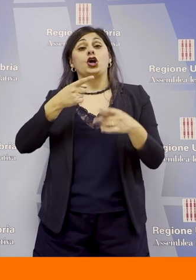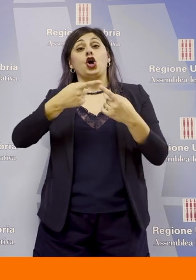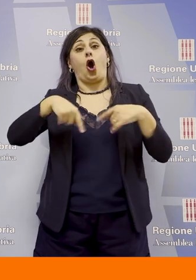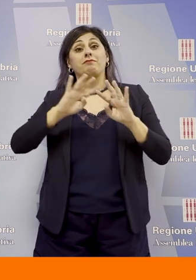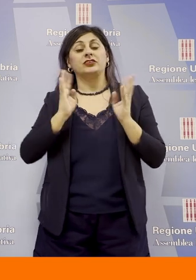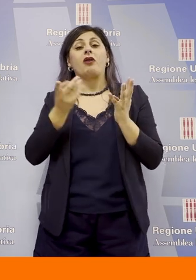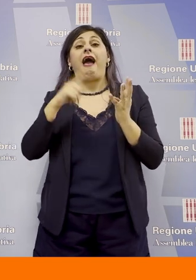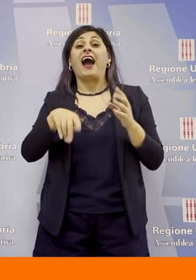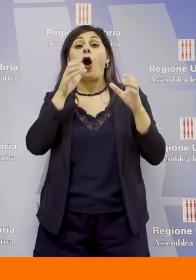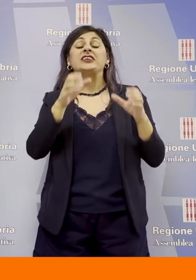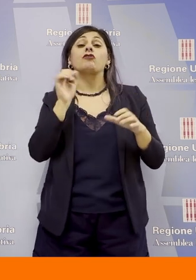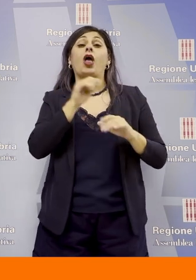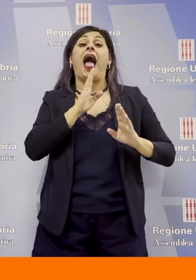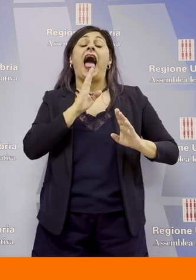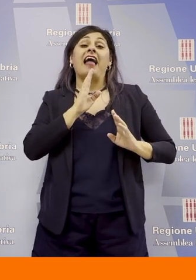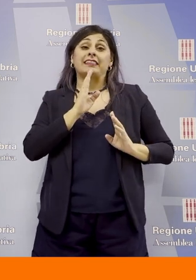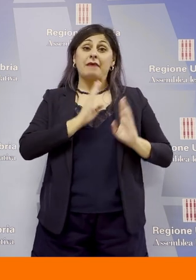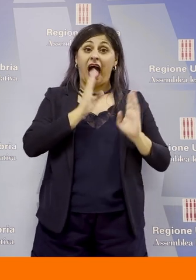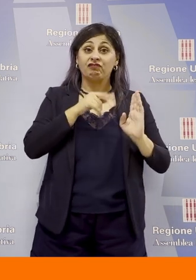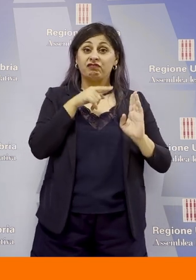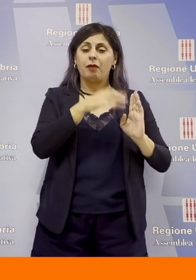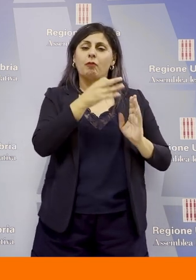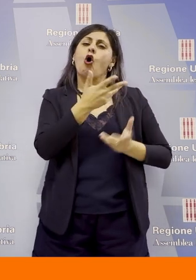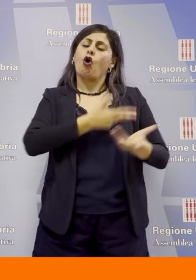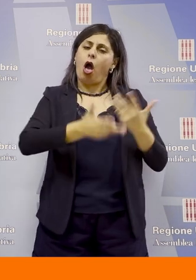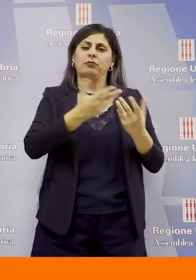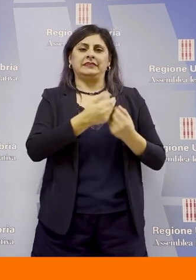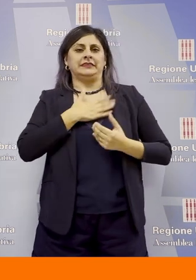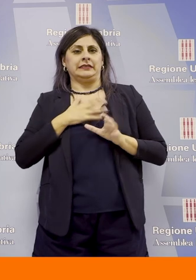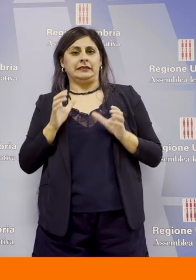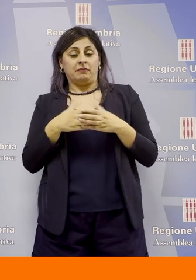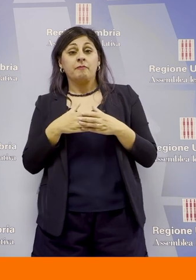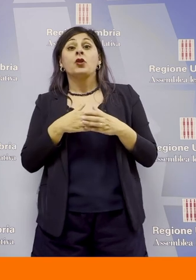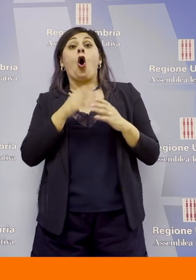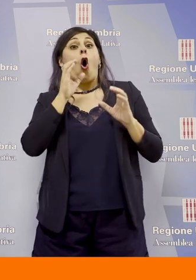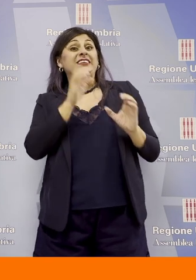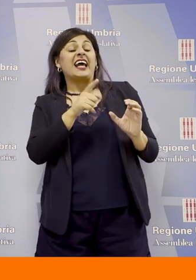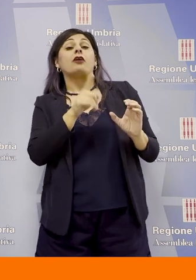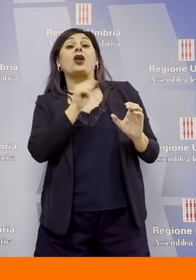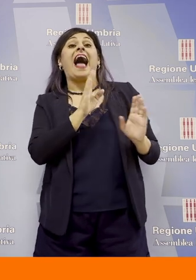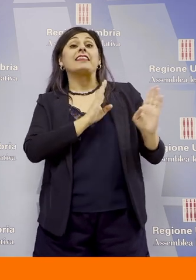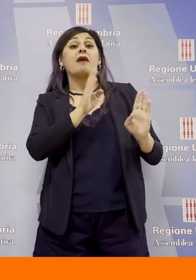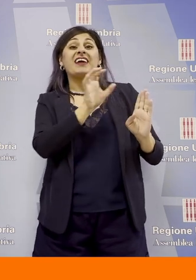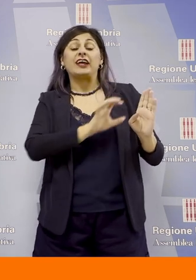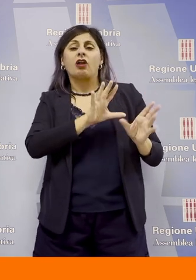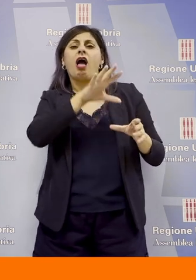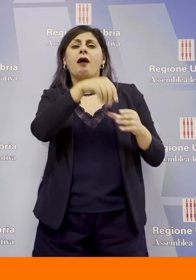anche all'osservatorio antimafia che collabora con il nostro organo. L'osservatorio antimafia regionale che è composto dalle associazioni